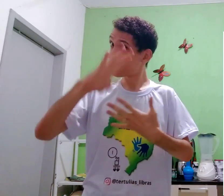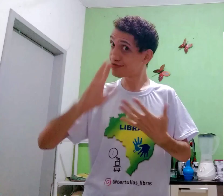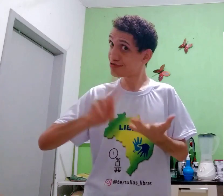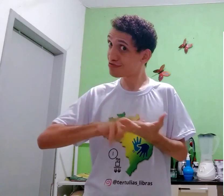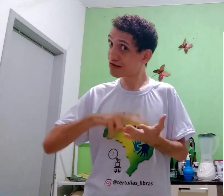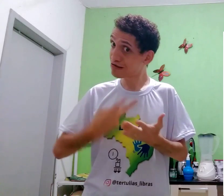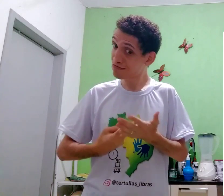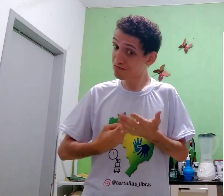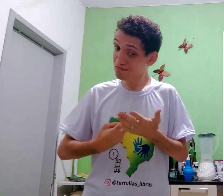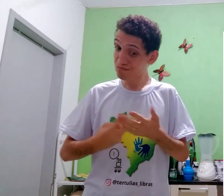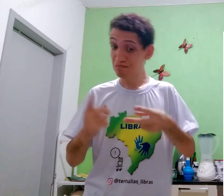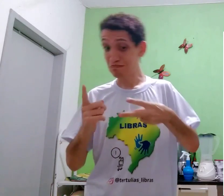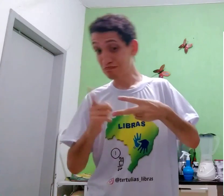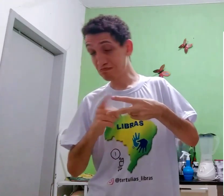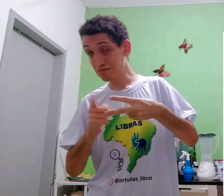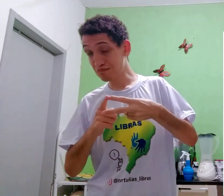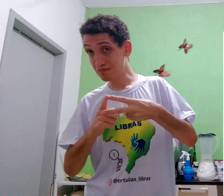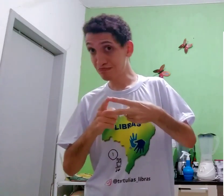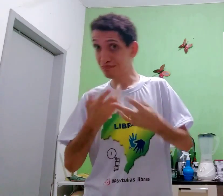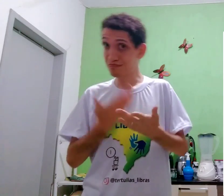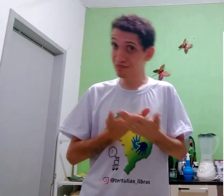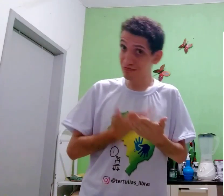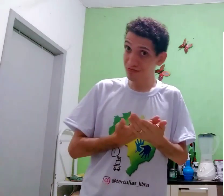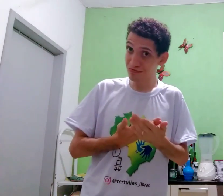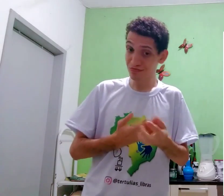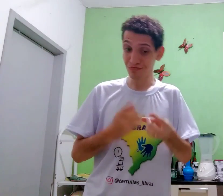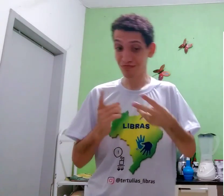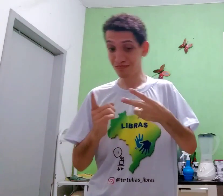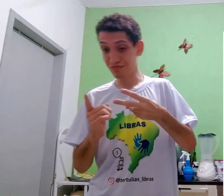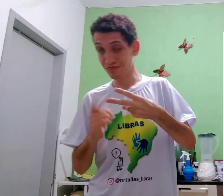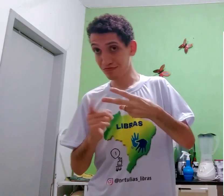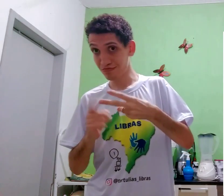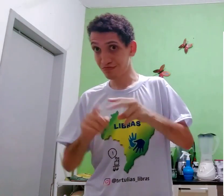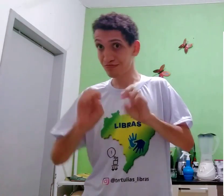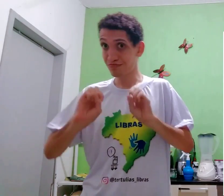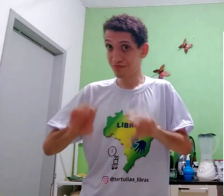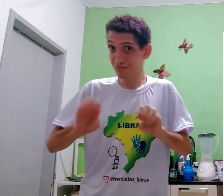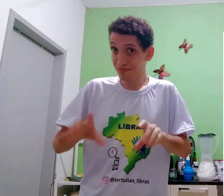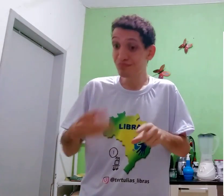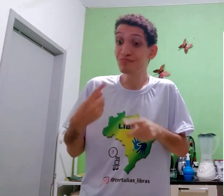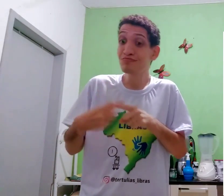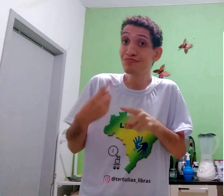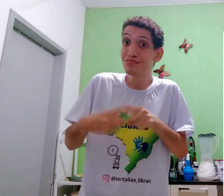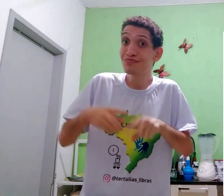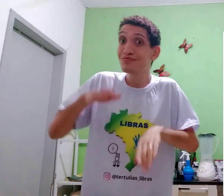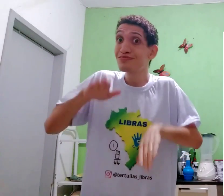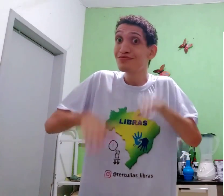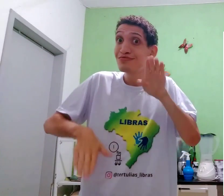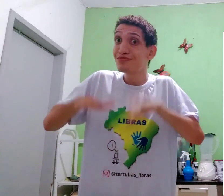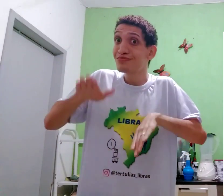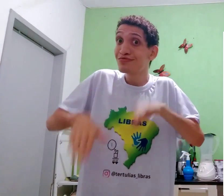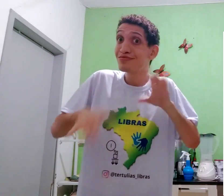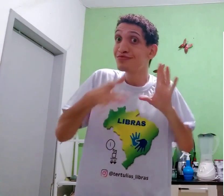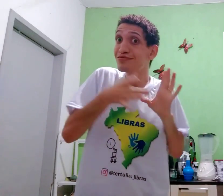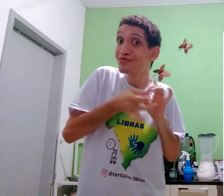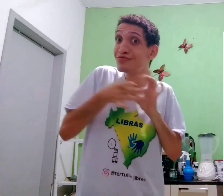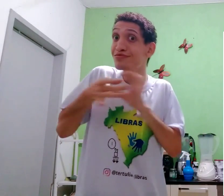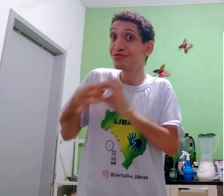aula, em língua, tradução é assim, ou assim. Por quê? Depende